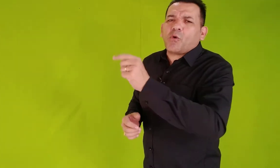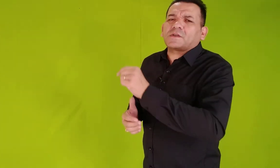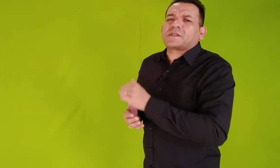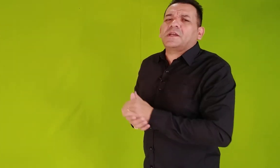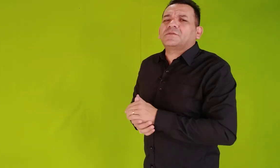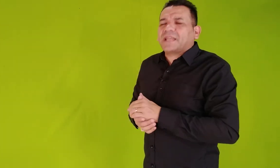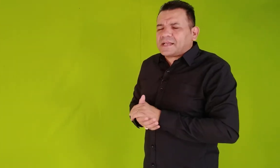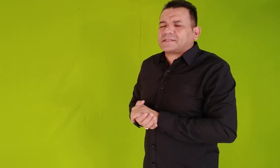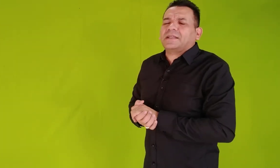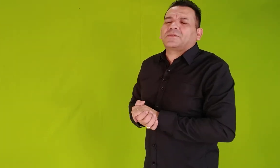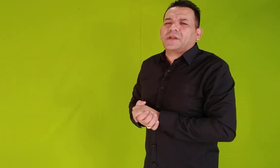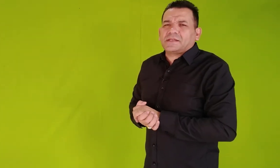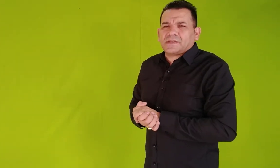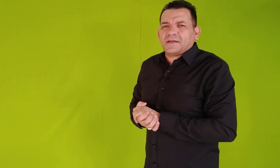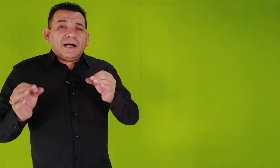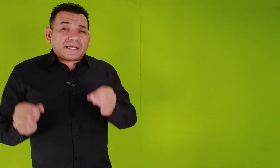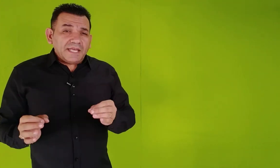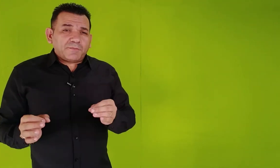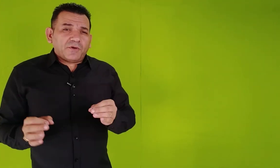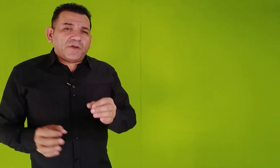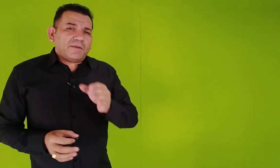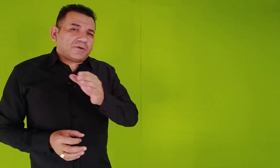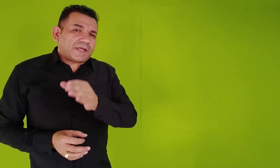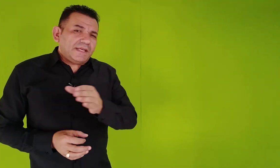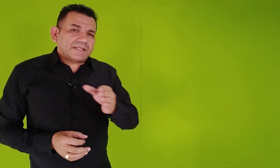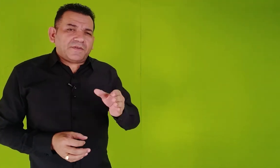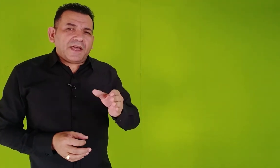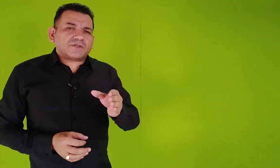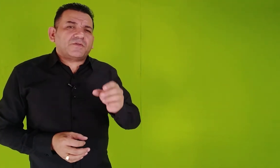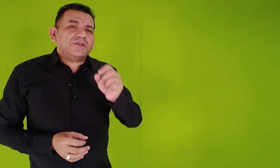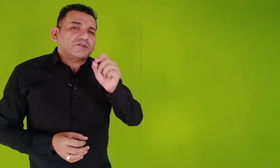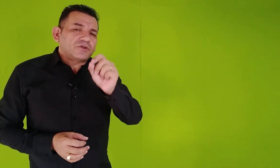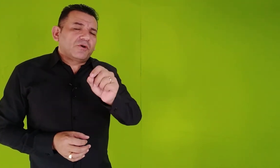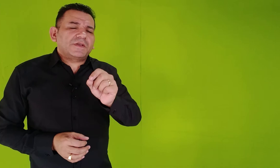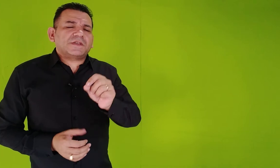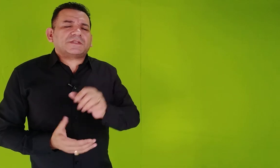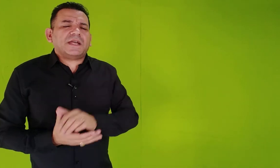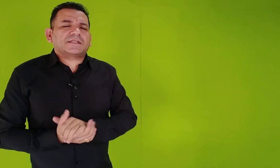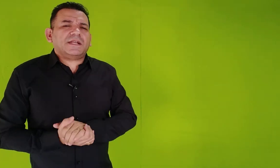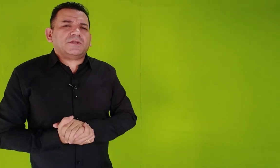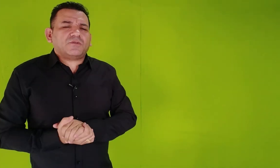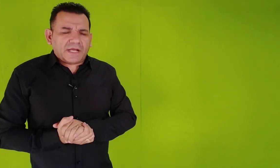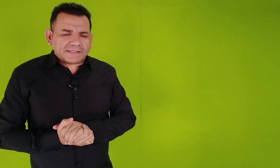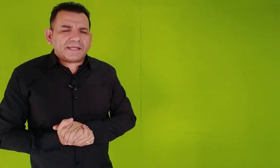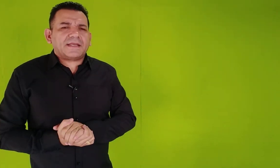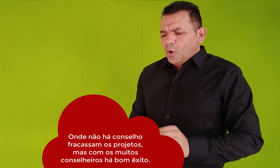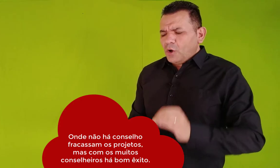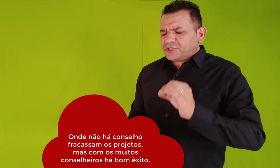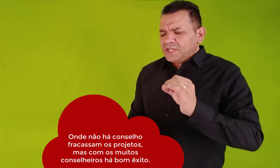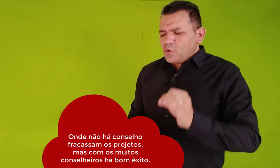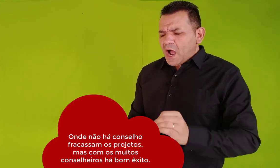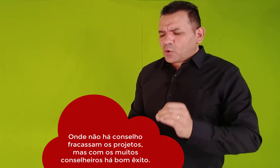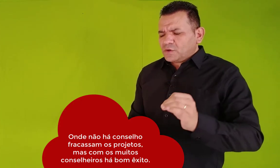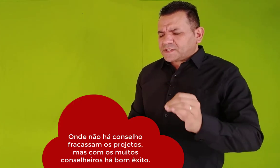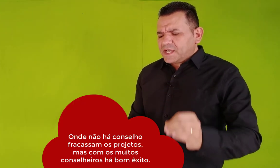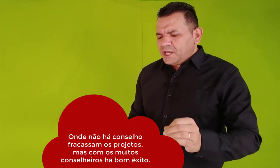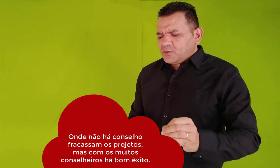conselho desta natureza. Aqui em Provérbio 15, verso 22, está escrito assim. Onde não há conselho,